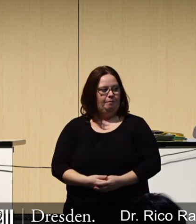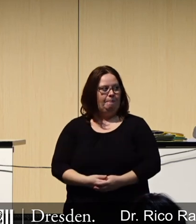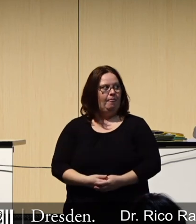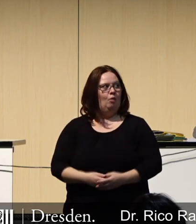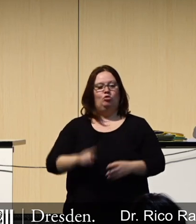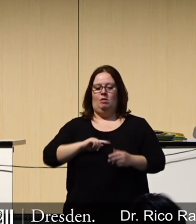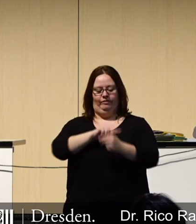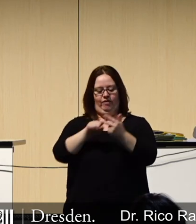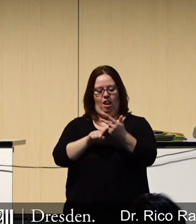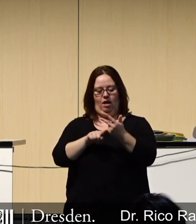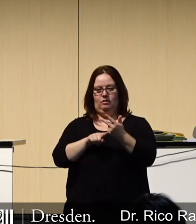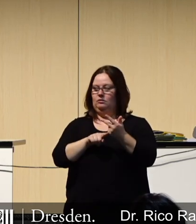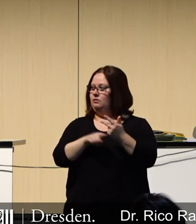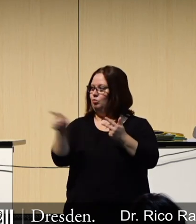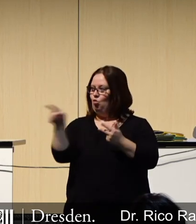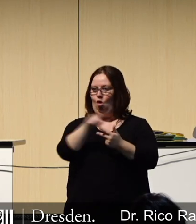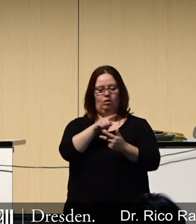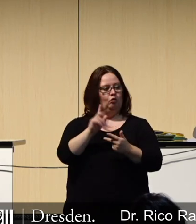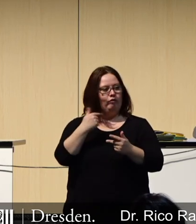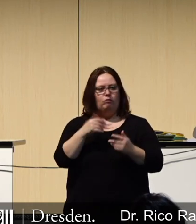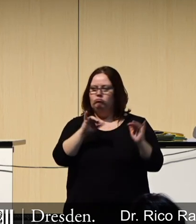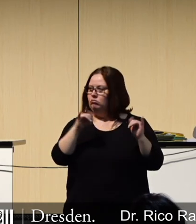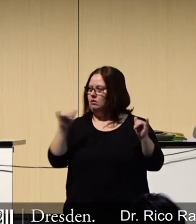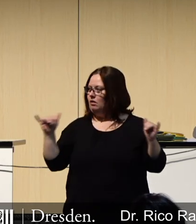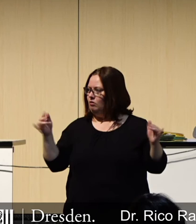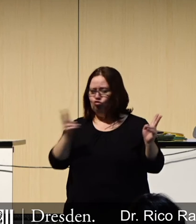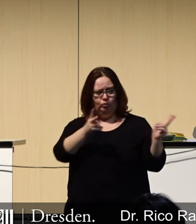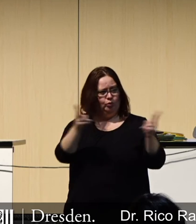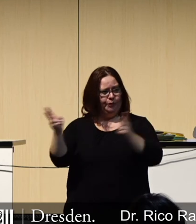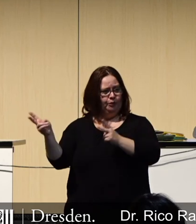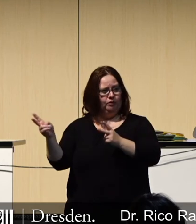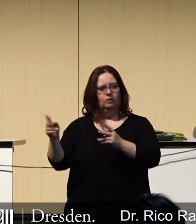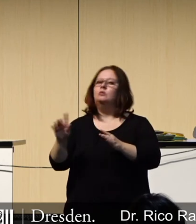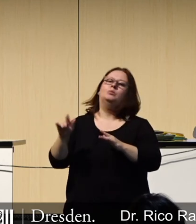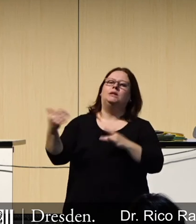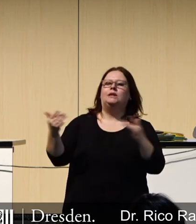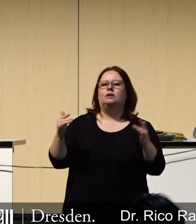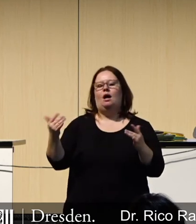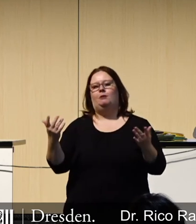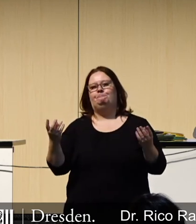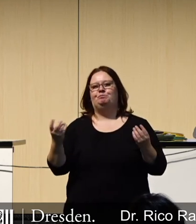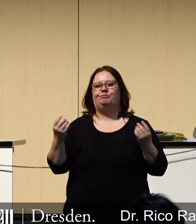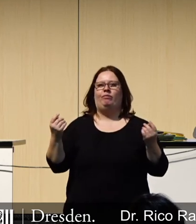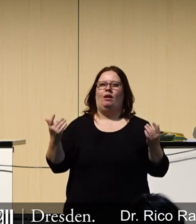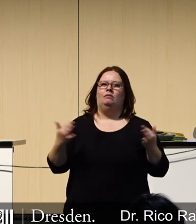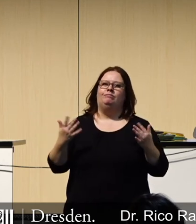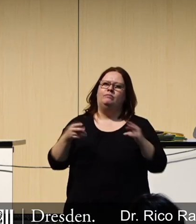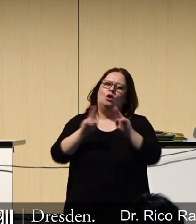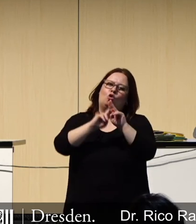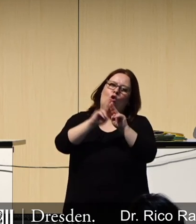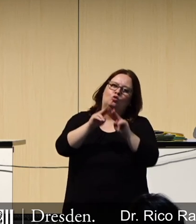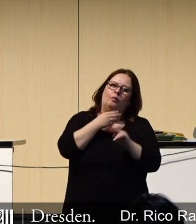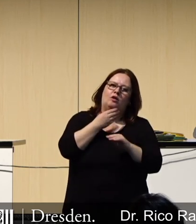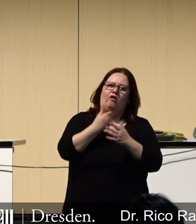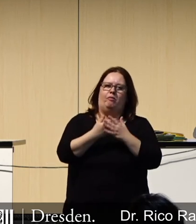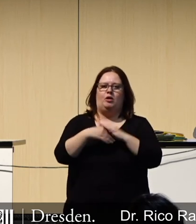kann ich fast allen Vorrednern zu einem Großteil einfach nur zustimmen. Das stimmt, was Sie gesagt haben, es gibt hier und da so ein bisschen Korrekturbedarf